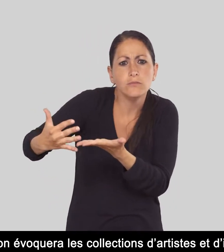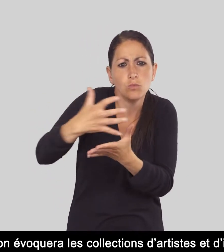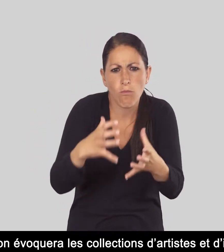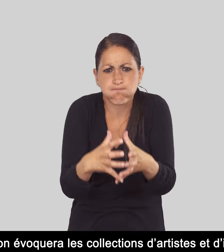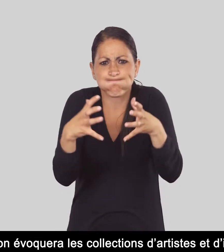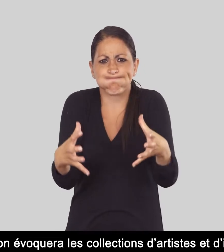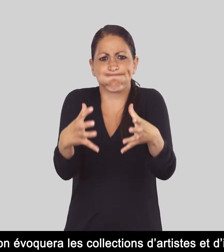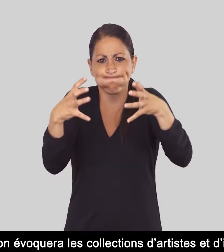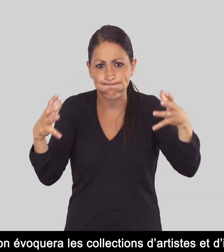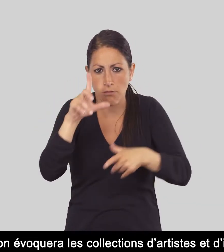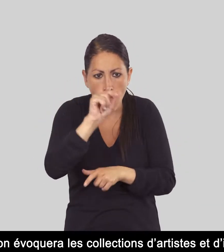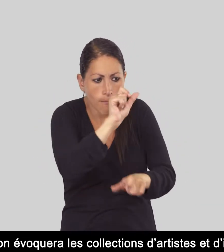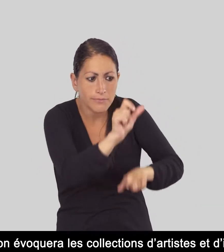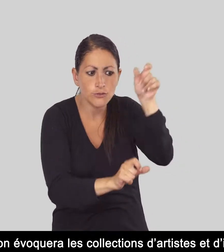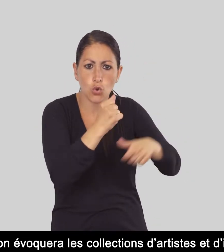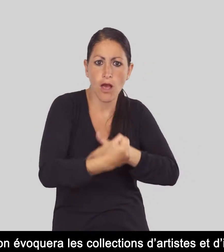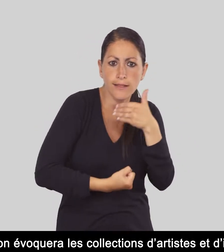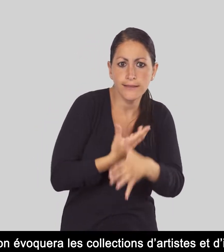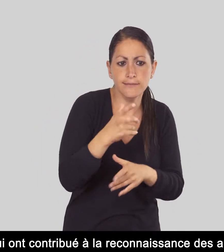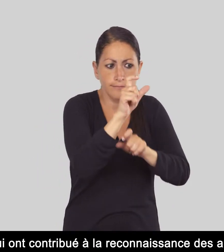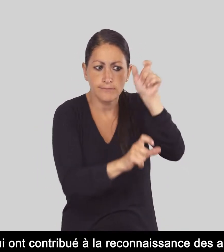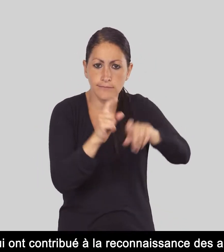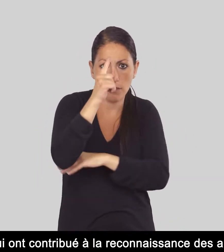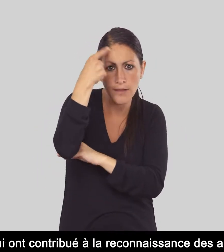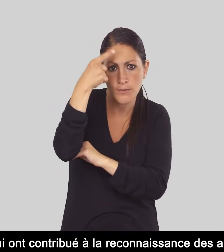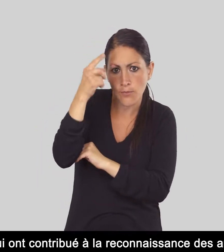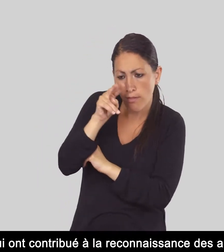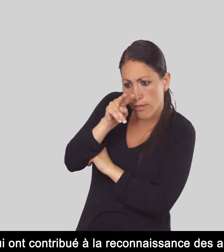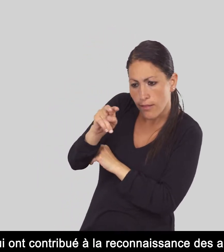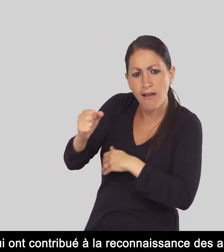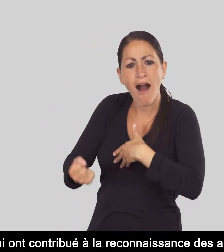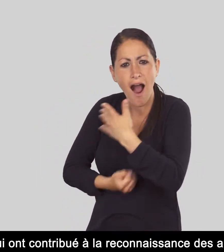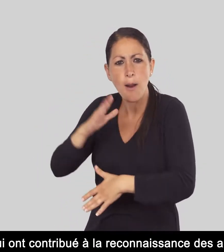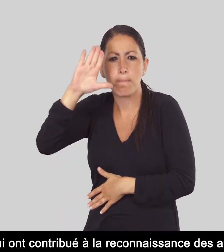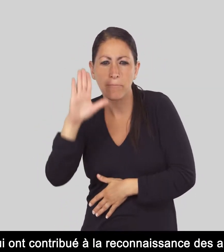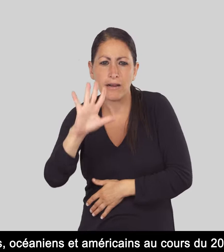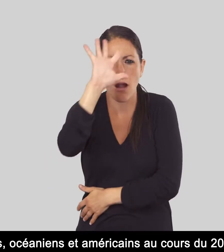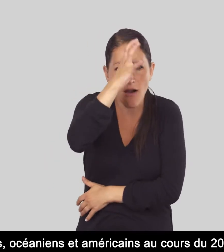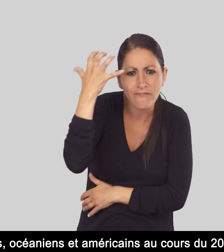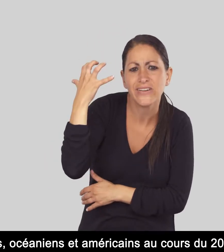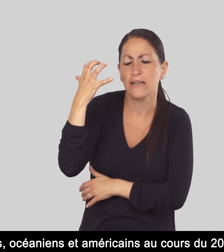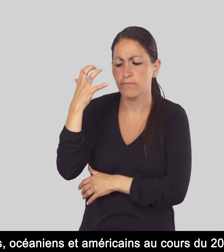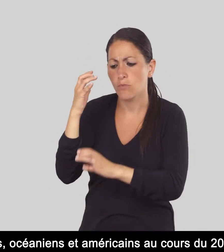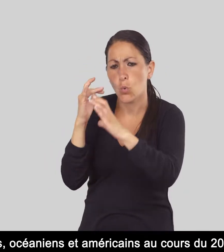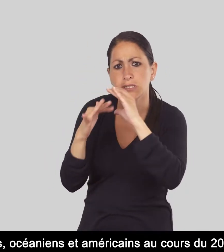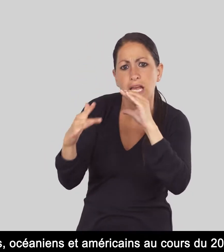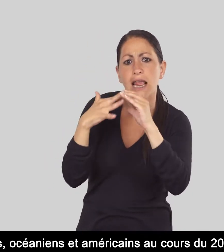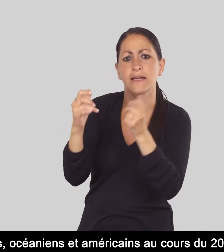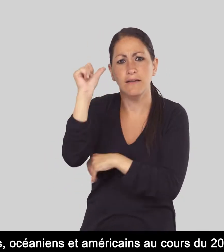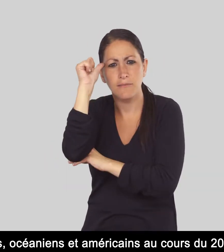évoquera les collections d'artistes et d'intellectuels qui ont contribué à la reconnaissance des arts africains, océaniens et